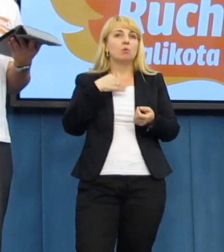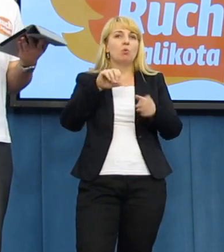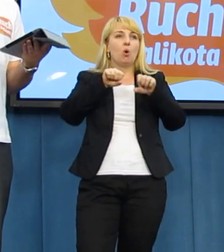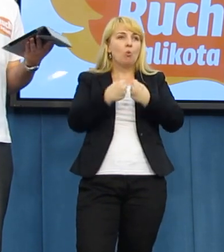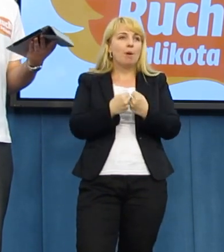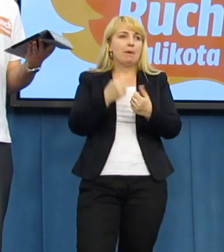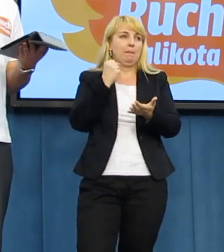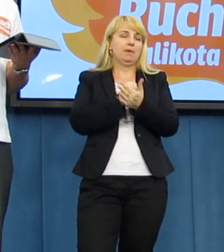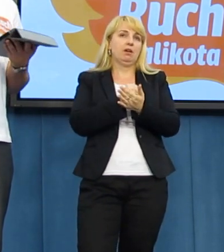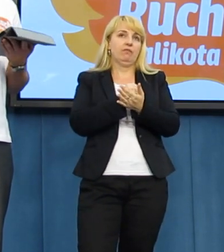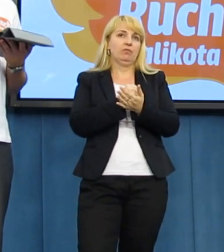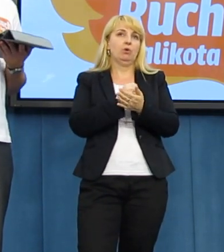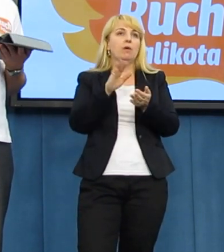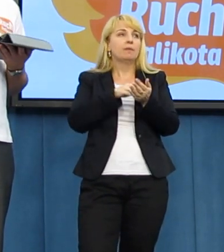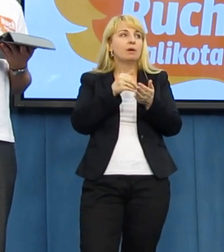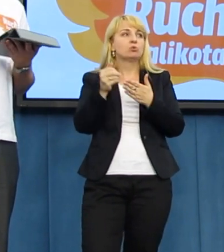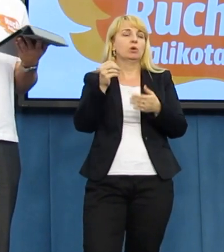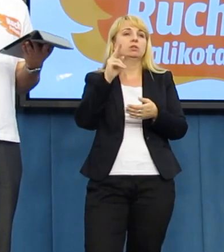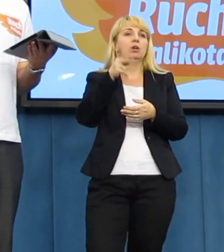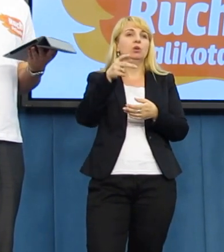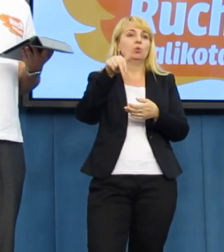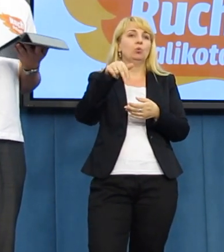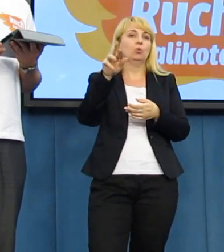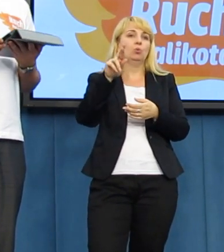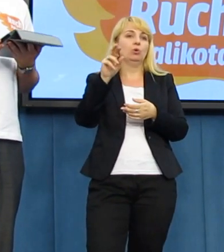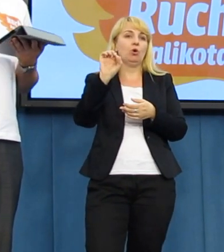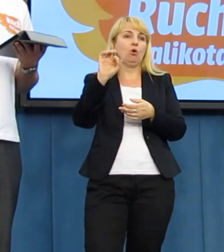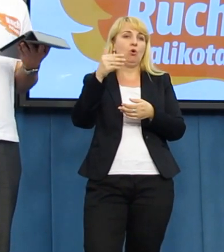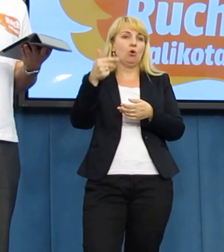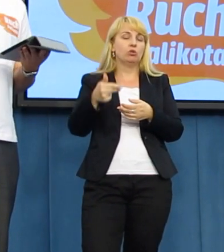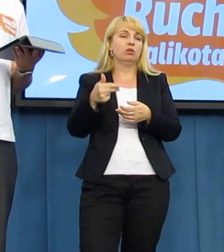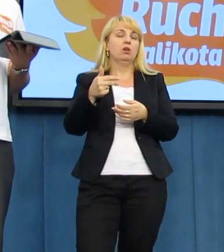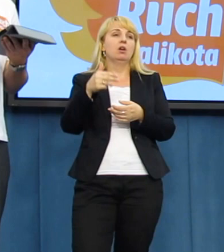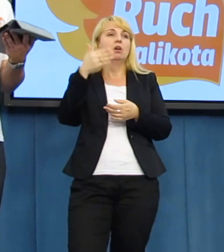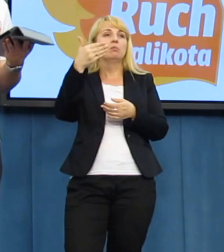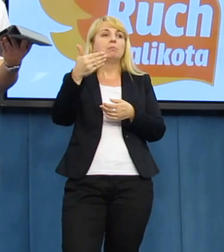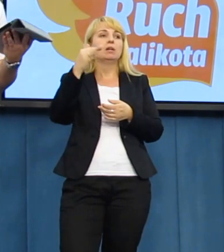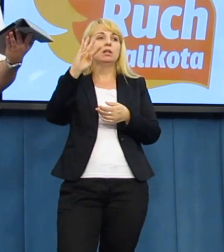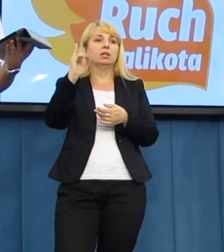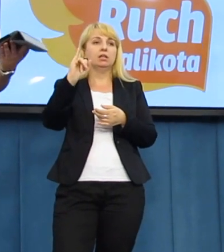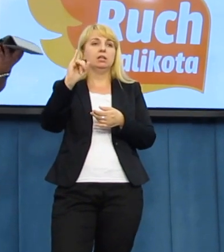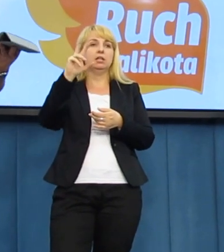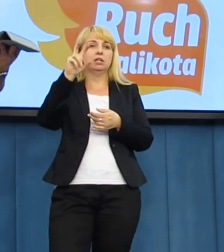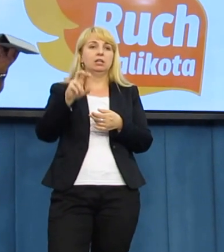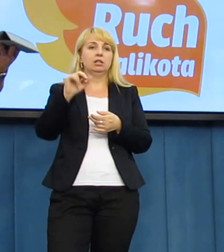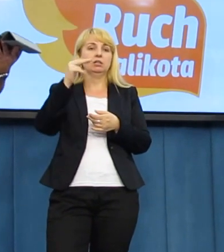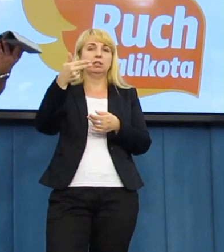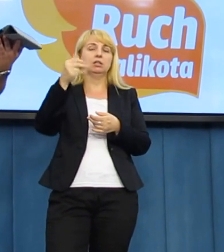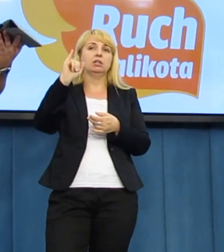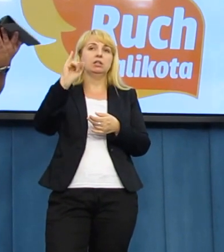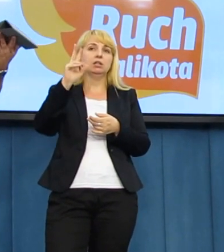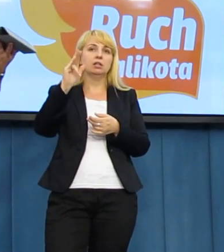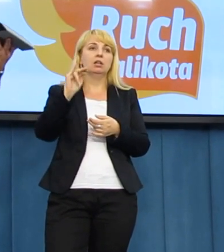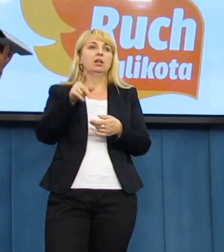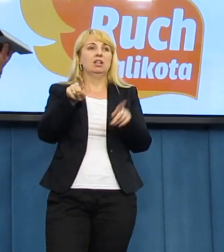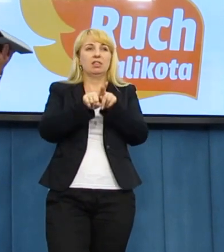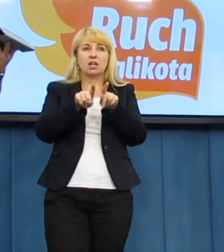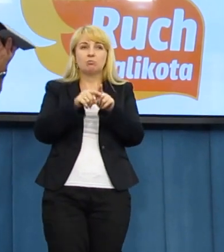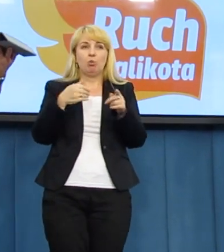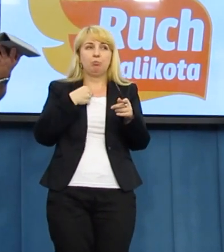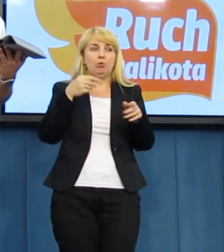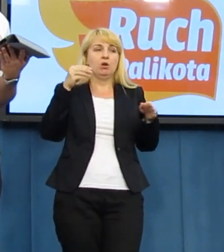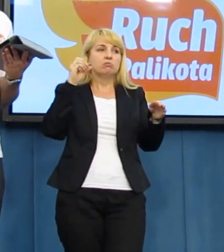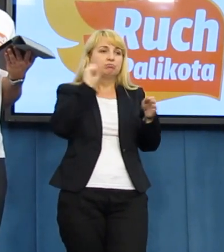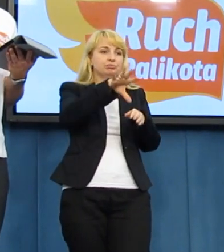przypomnę Jacka Kuronia, Adama Michnika i wiele, wiele innych osób, które wówczas również rządowały w więzieniu po to, żeby walczyć o